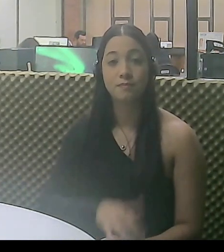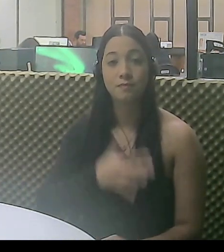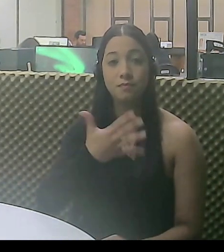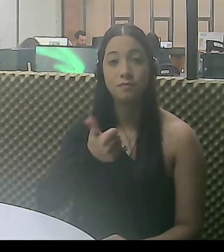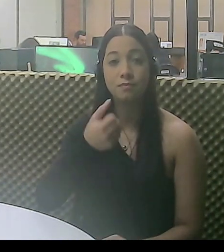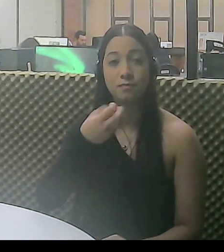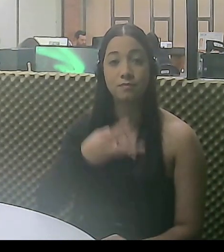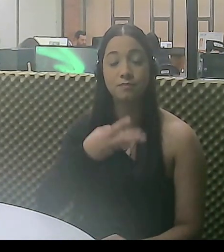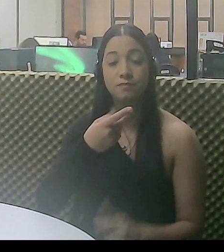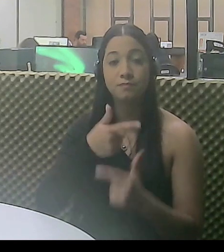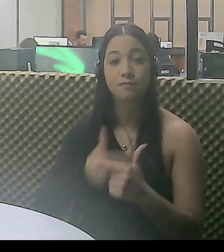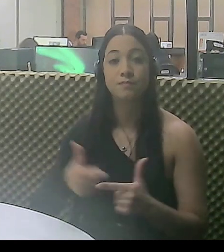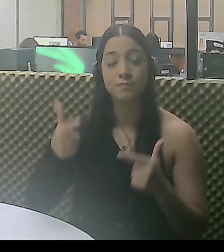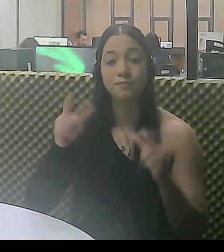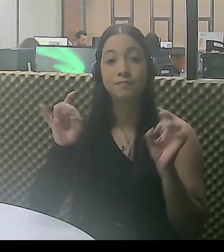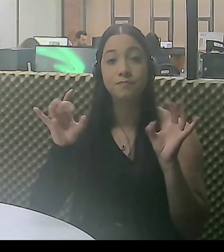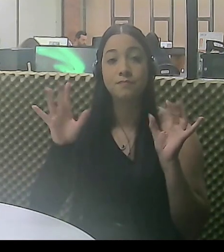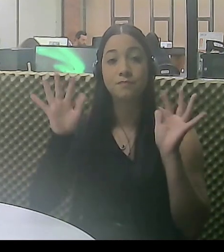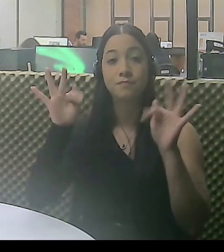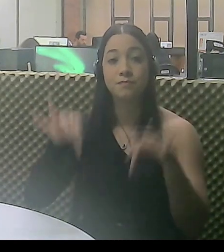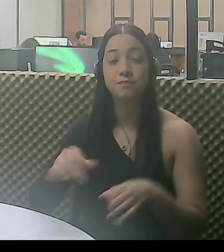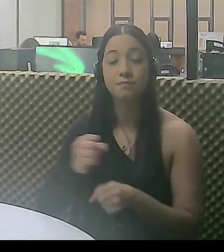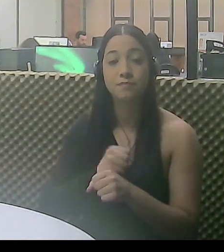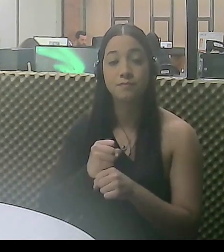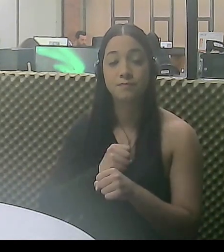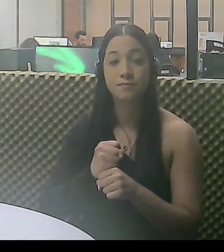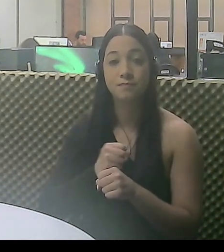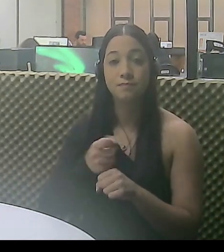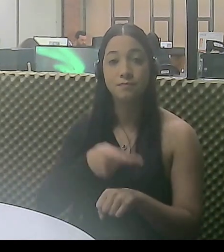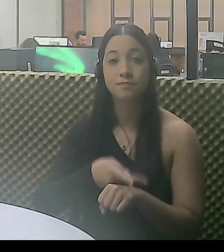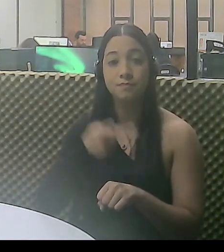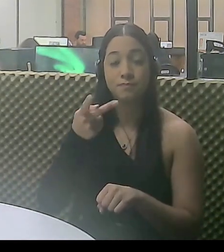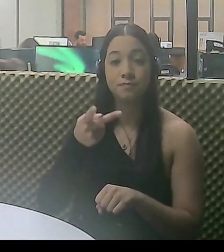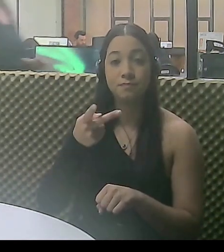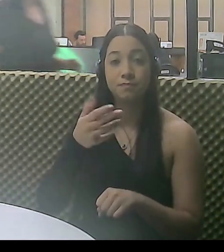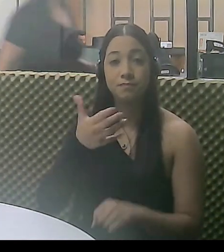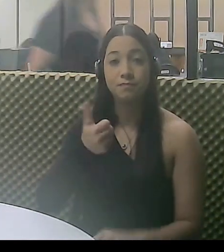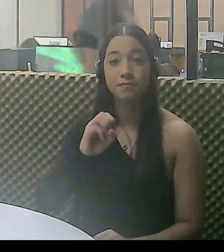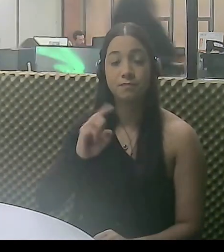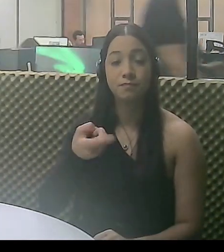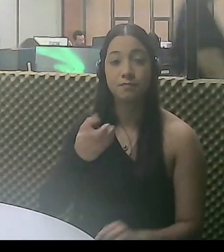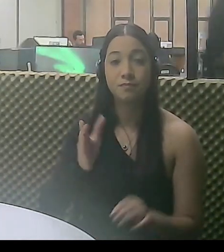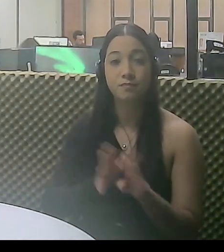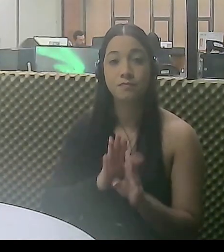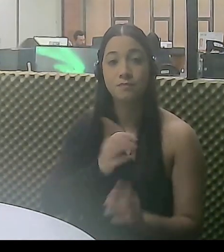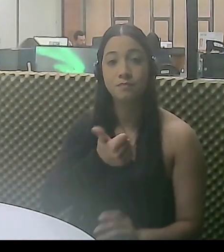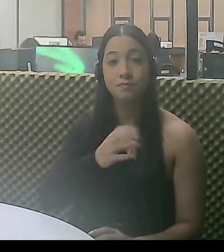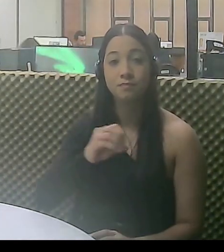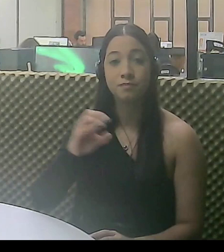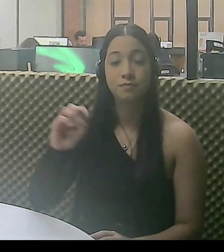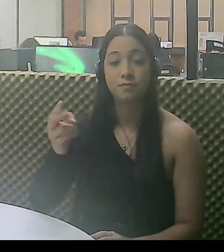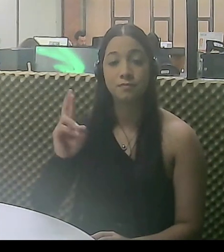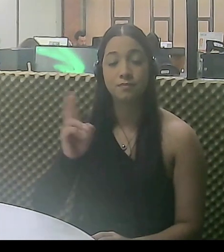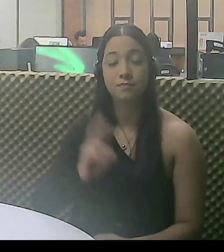13º sorteio é o especial de fim de ano, com premiação entre R 10 mil e R 100 mil.